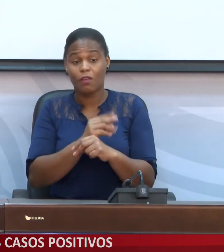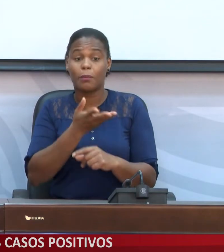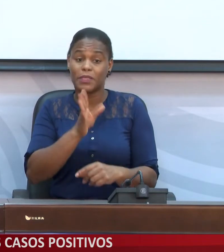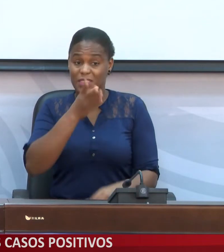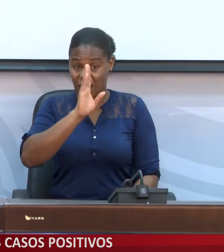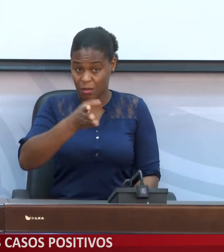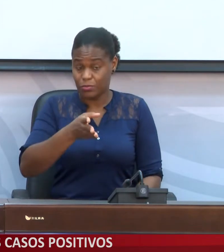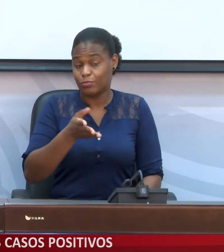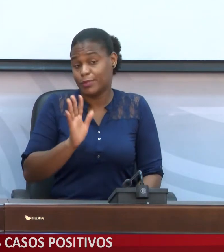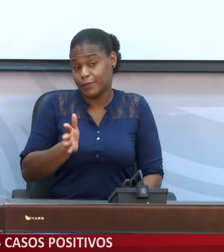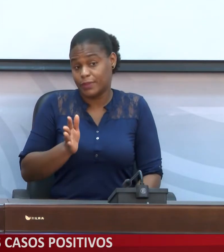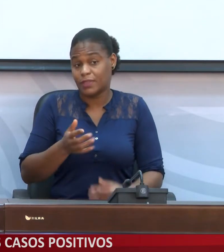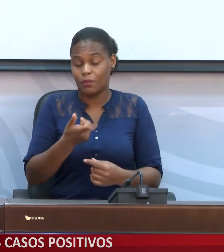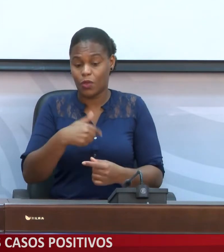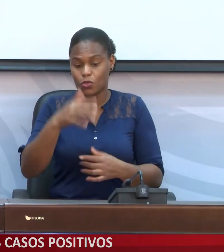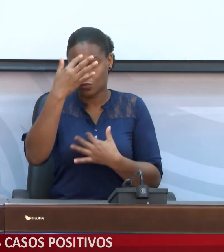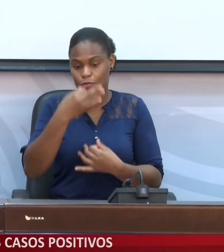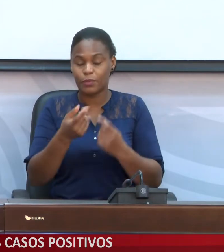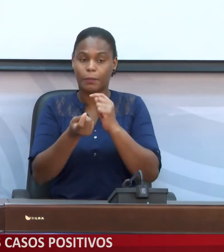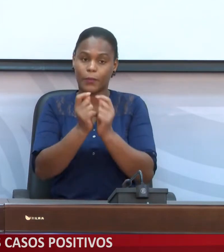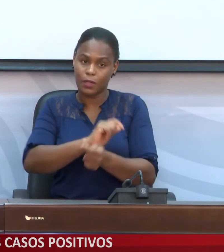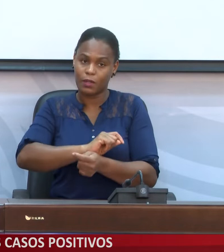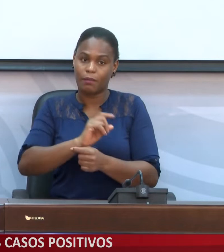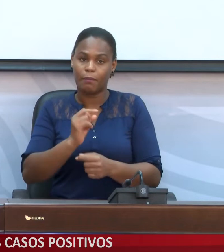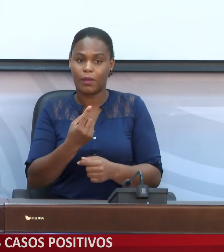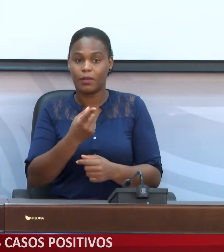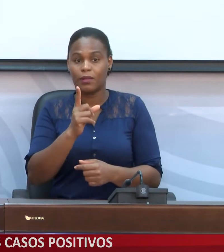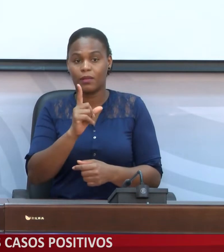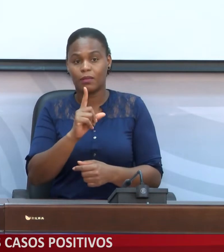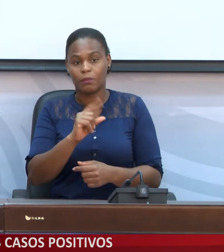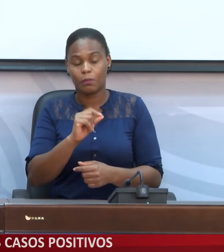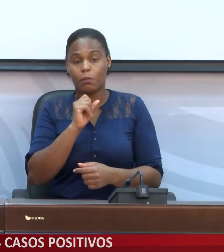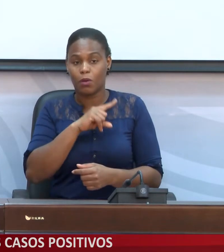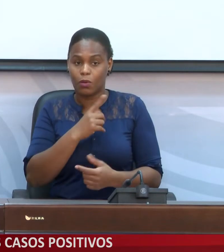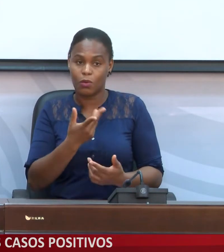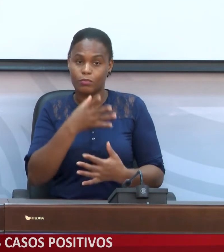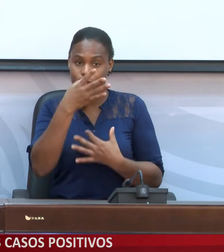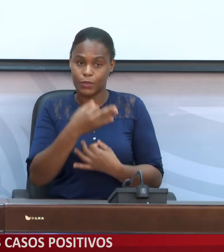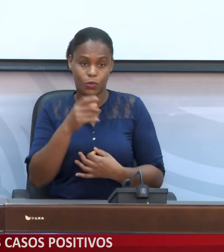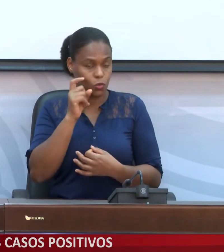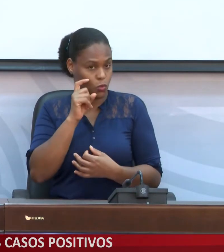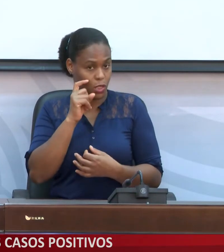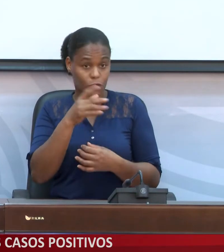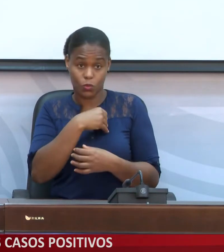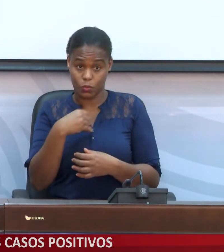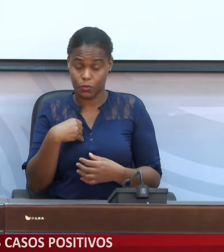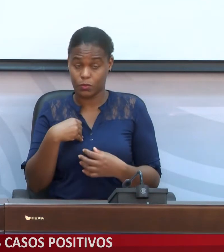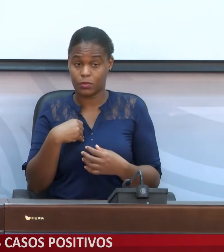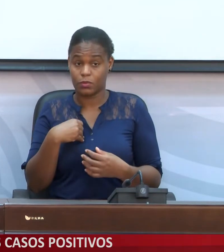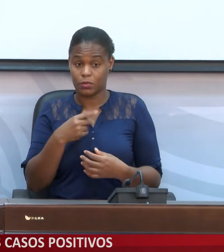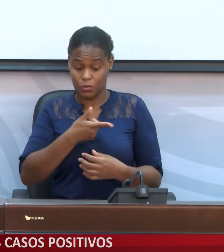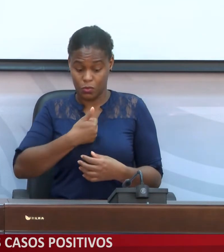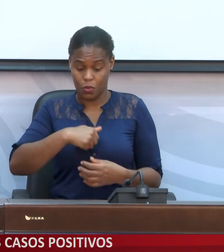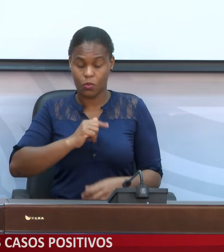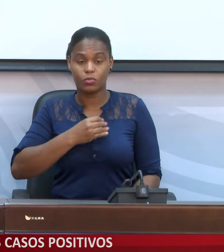nos habituar e vamos ter que mudar o nosso comportamento para podermos também garantirmos a segurança sanitária da